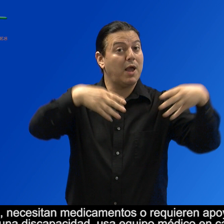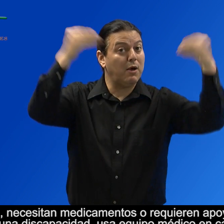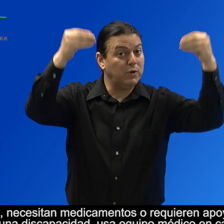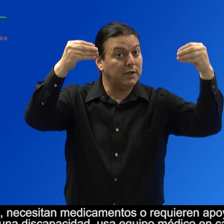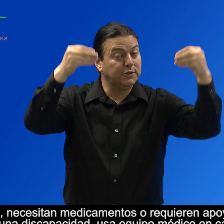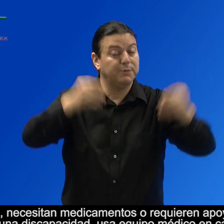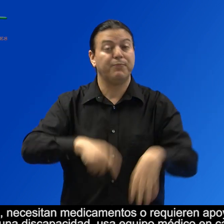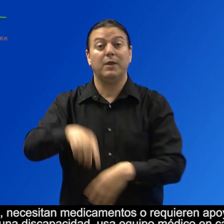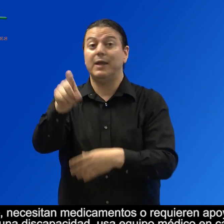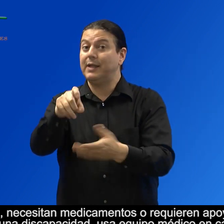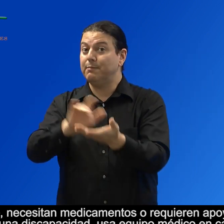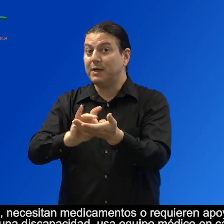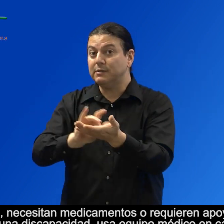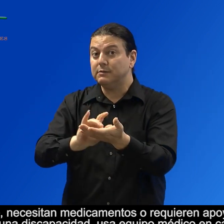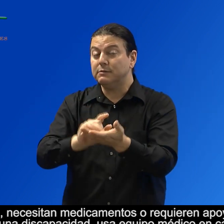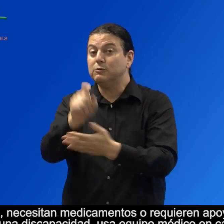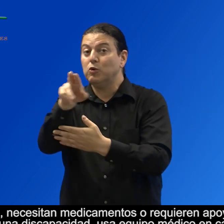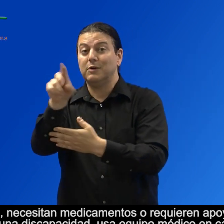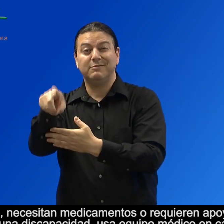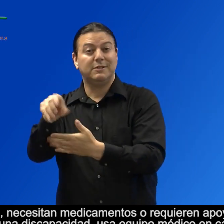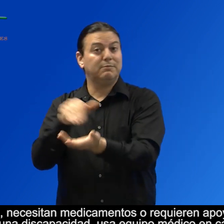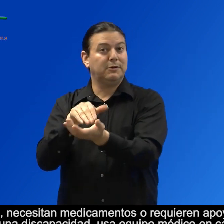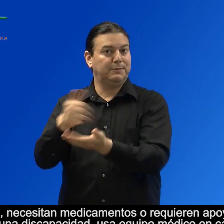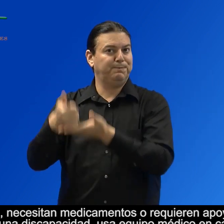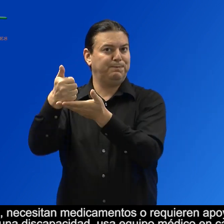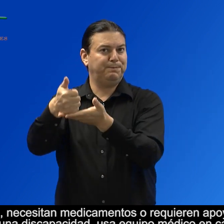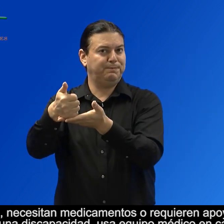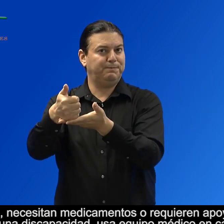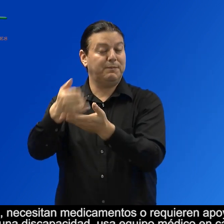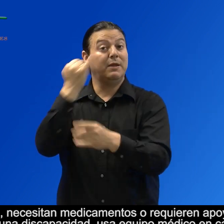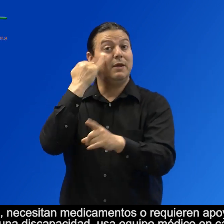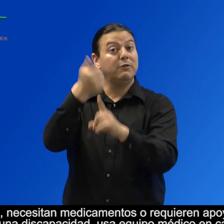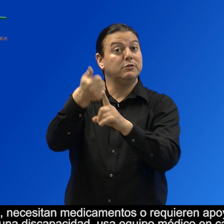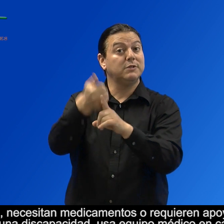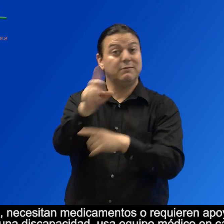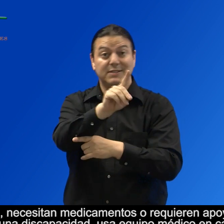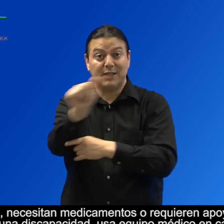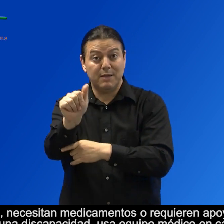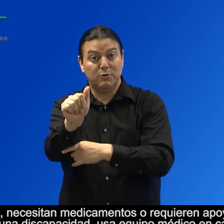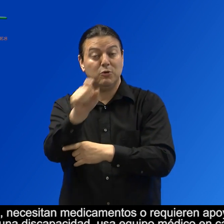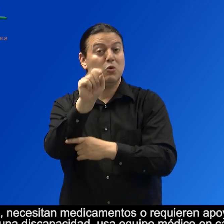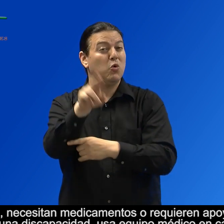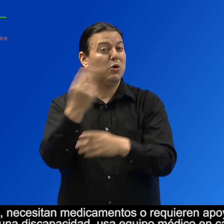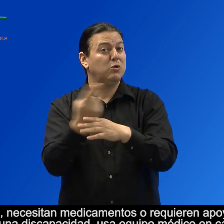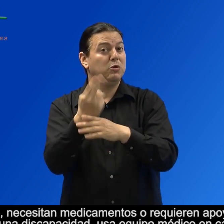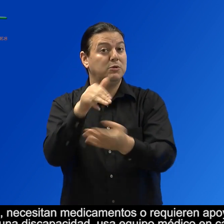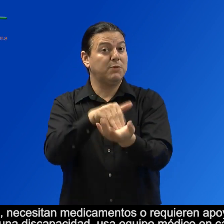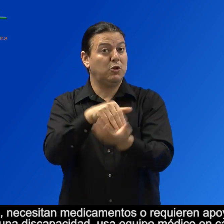necesitan medicamentos o requieren apoyo médico. Si usted tiene una discapacidad, usa equipo médico en casa,